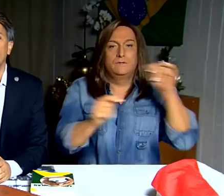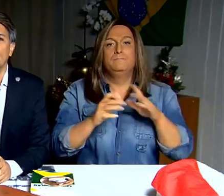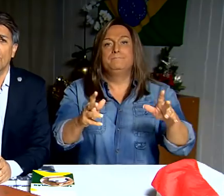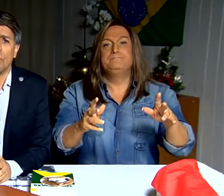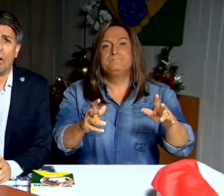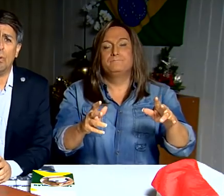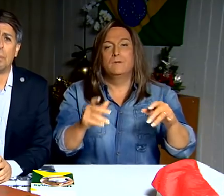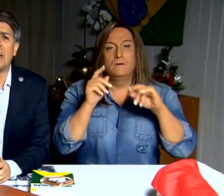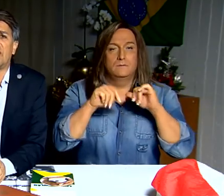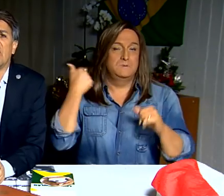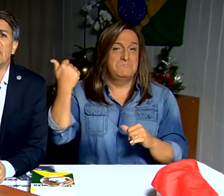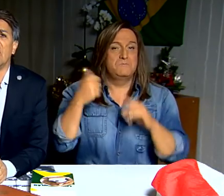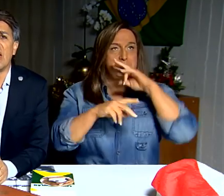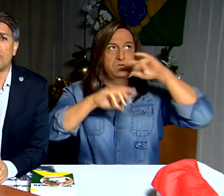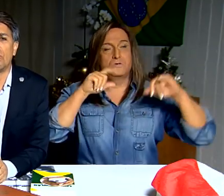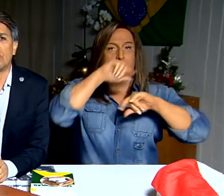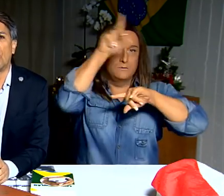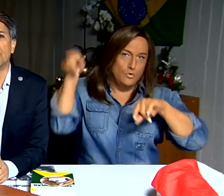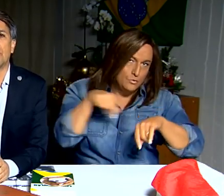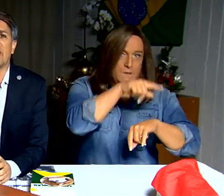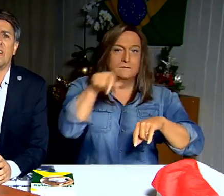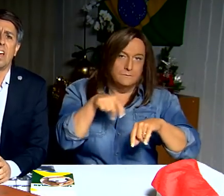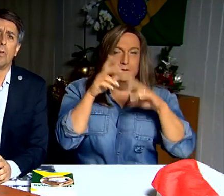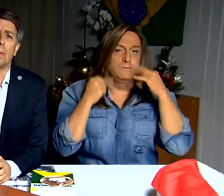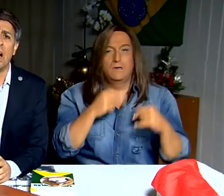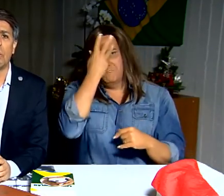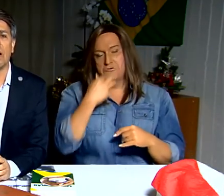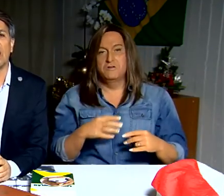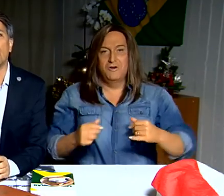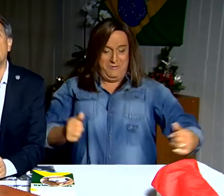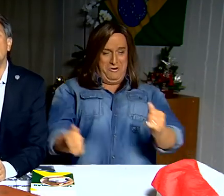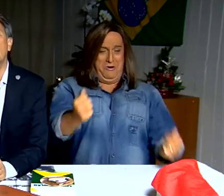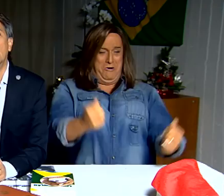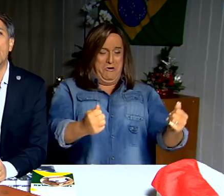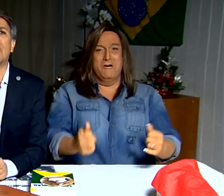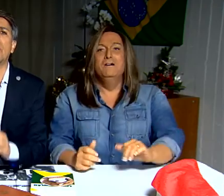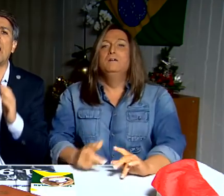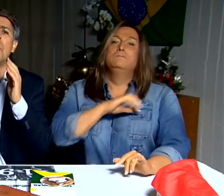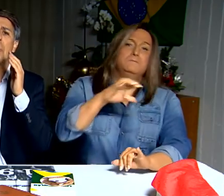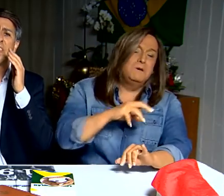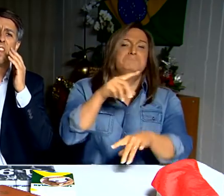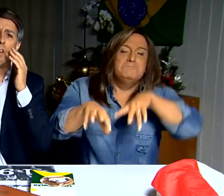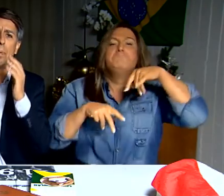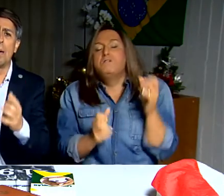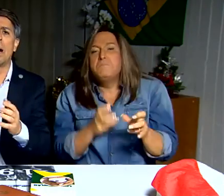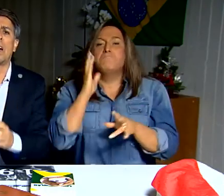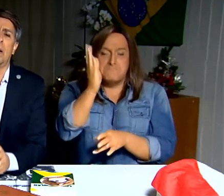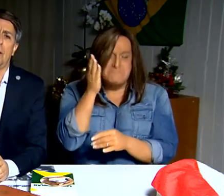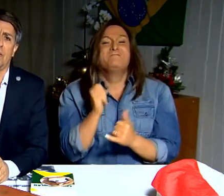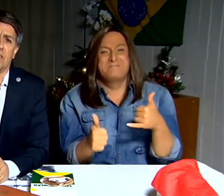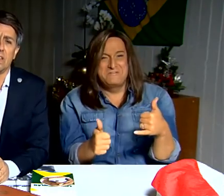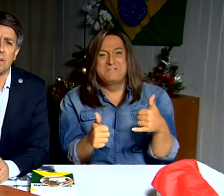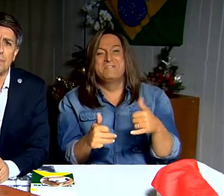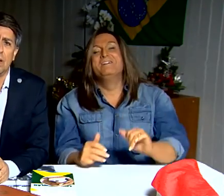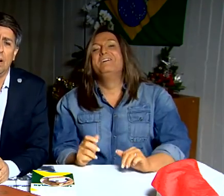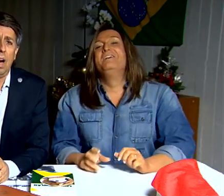Gente, como o presidente eleito de todo brasileiro branco e rico, eu quero dar um presente bem bacana